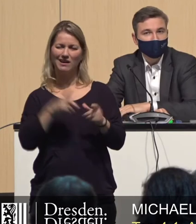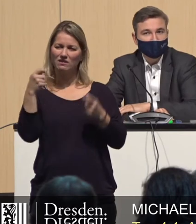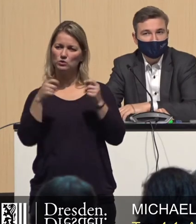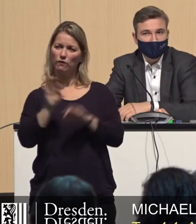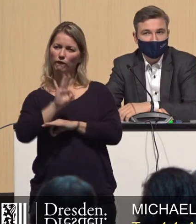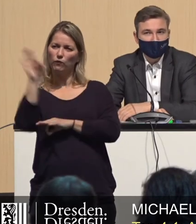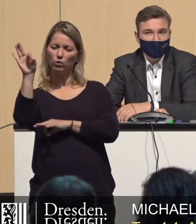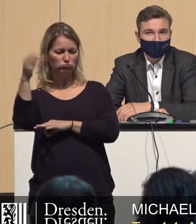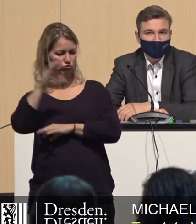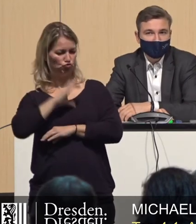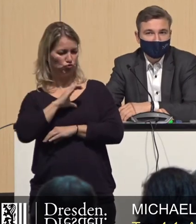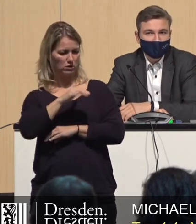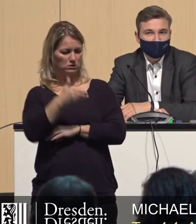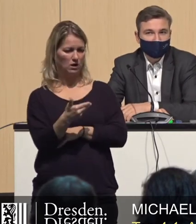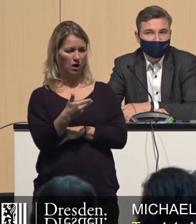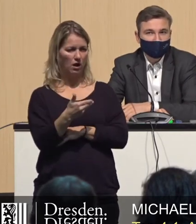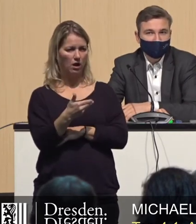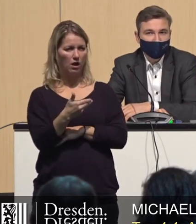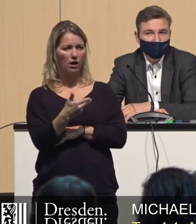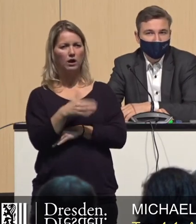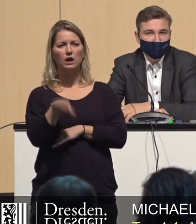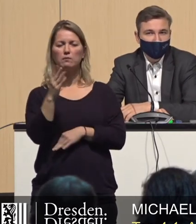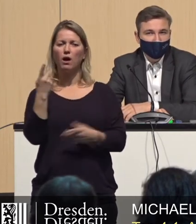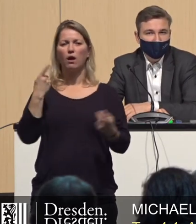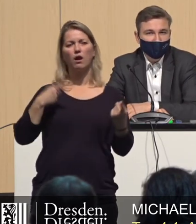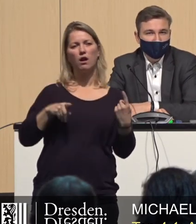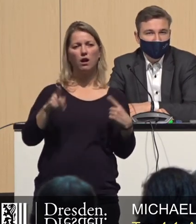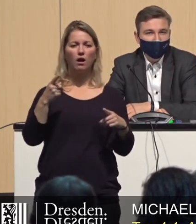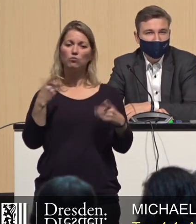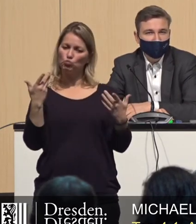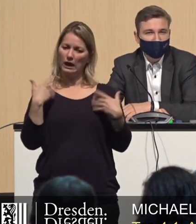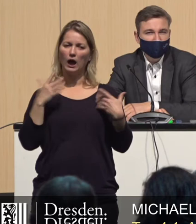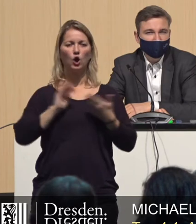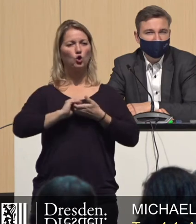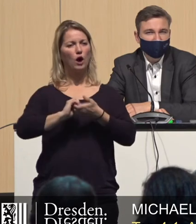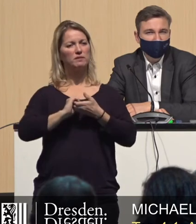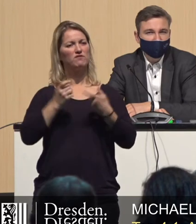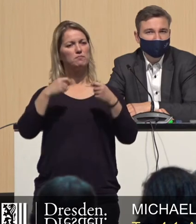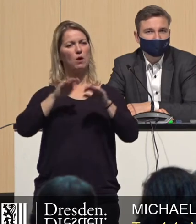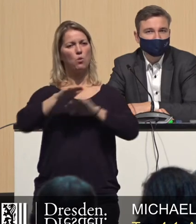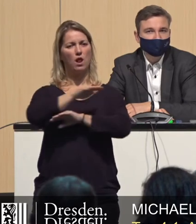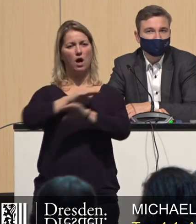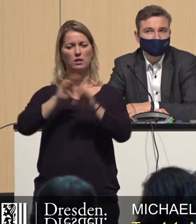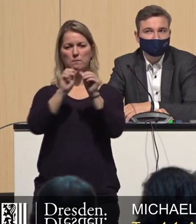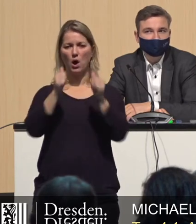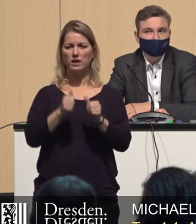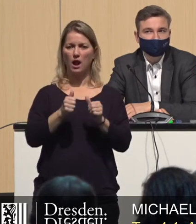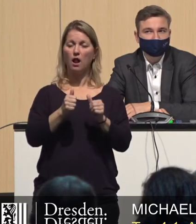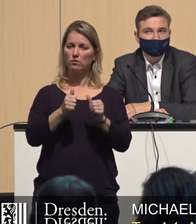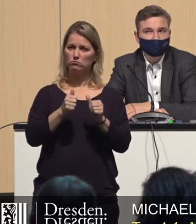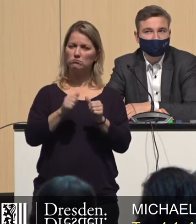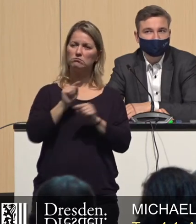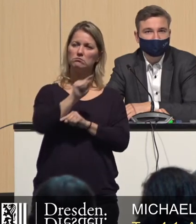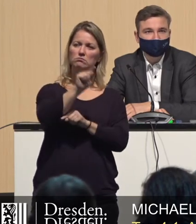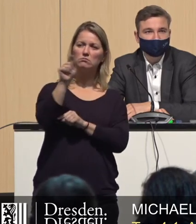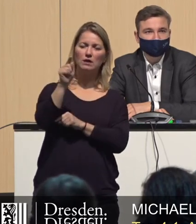Weil es wird doch so getan, als ob wir mit dem kooperativen Baulandmodell Bauherren dazu zwingen,